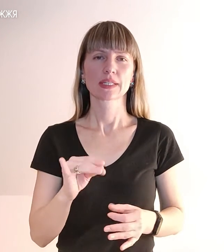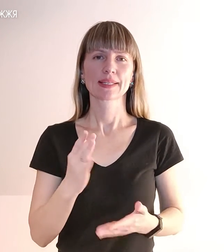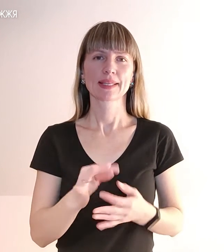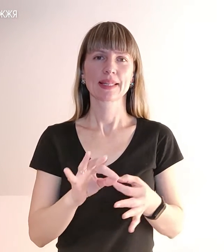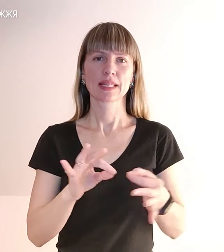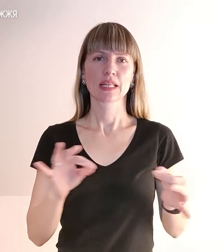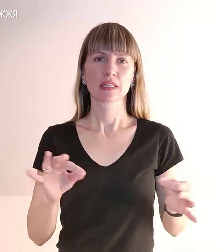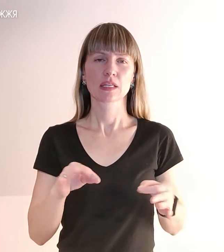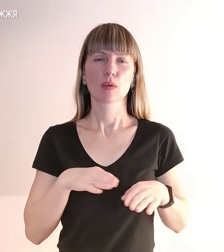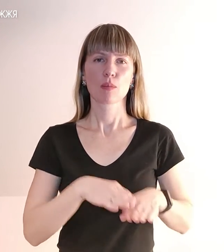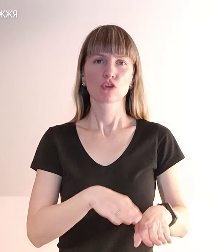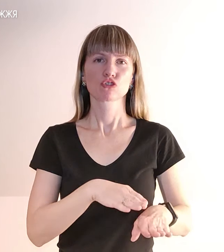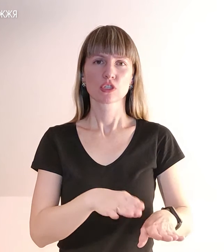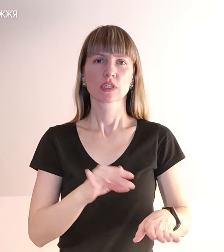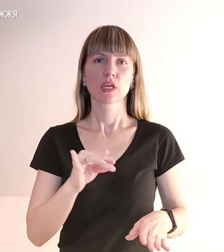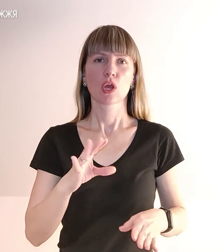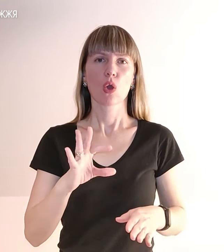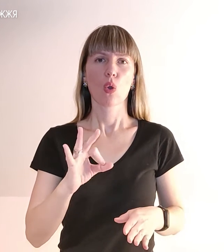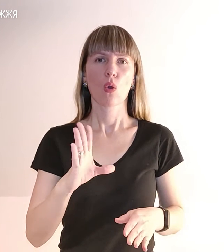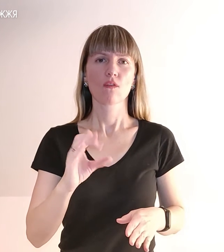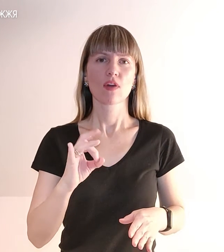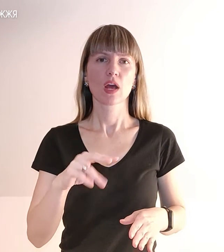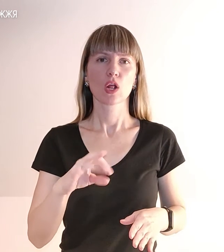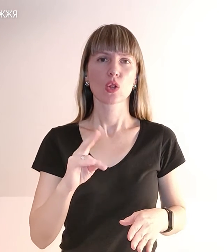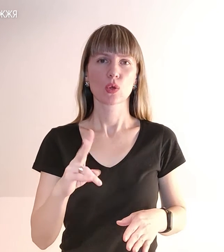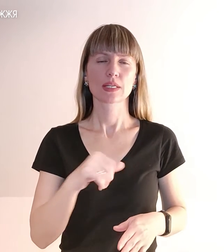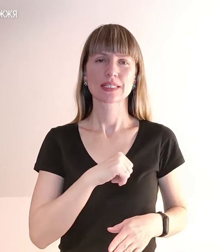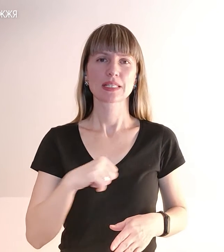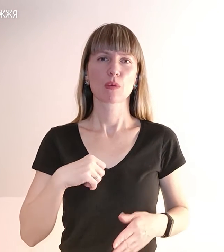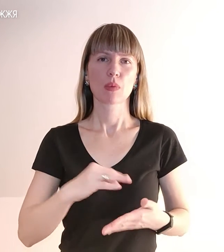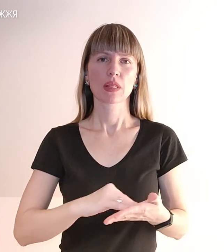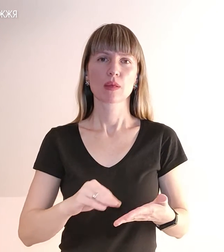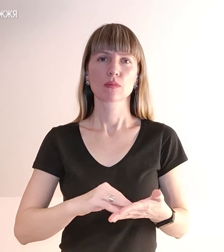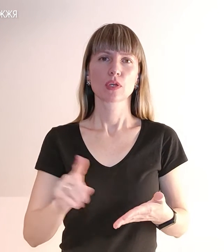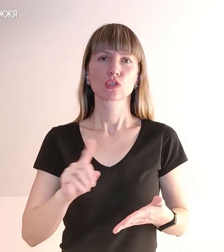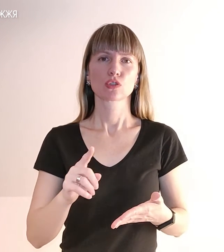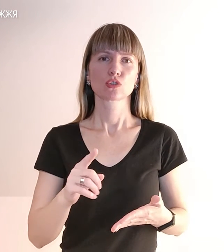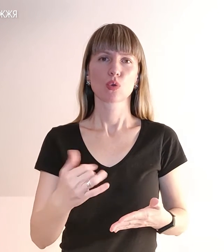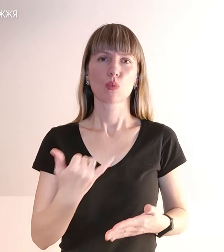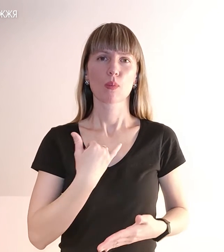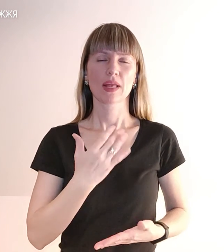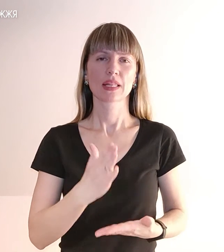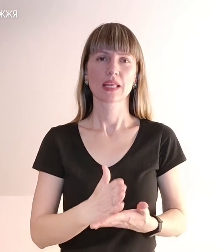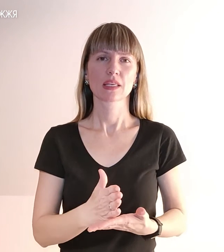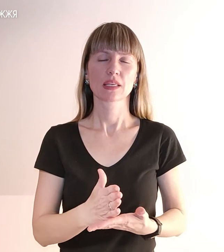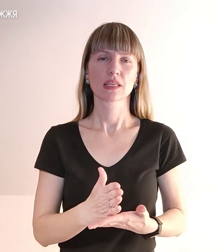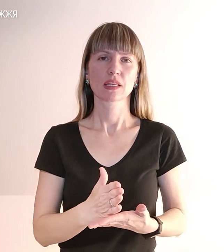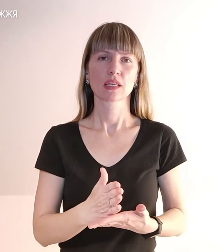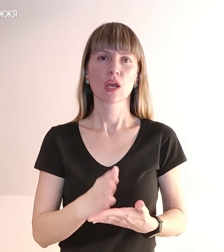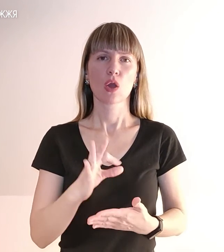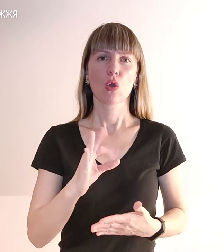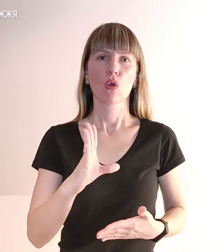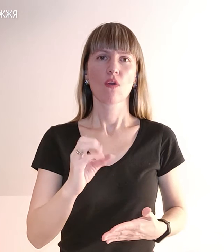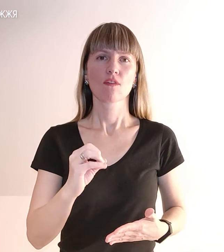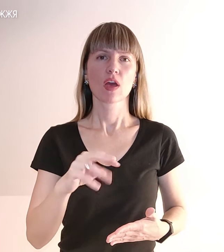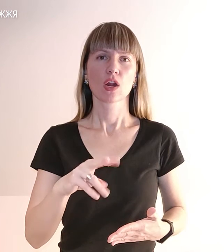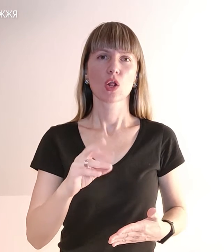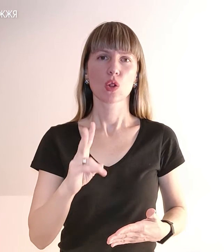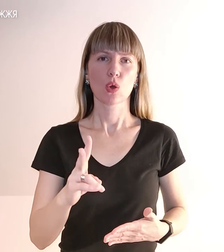швадська машинка та оверлок. Я сама написала, що в мене є оверлок, машинка. І,